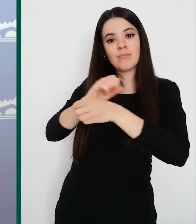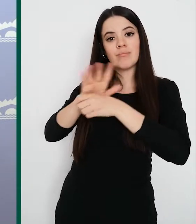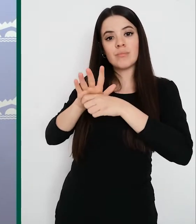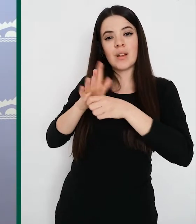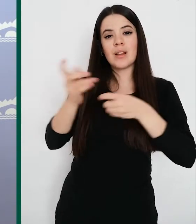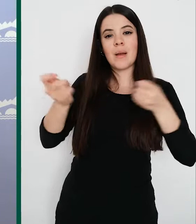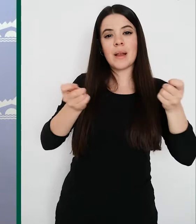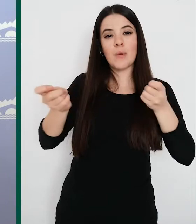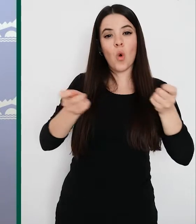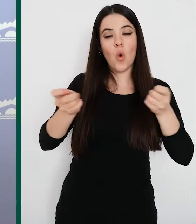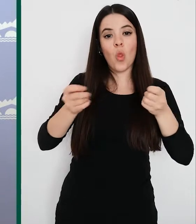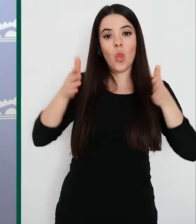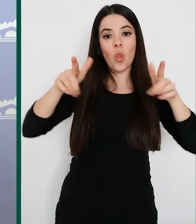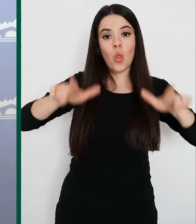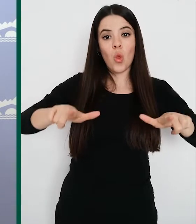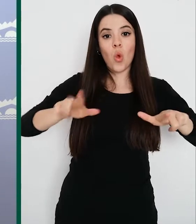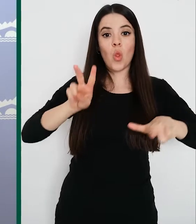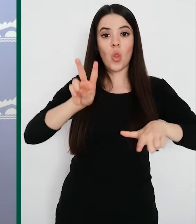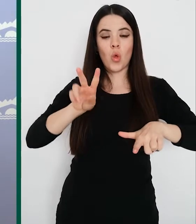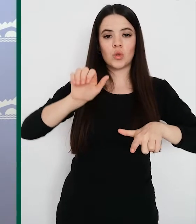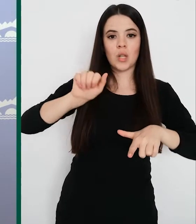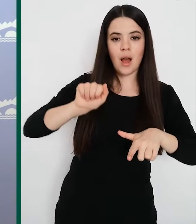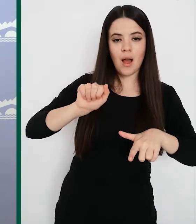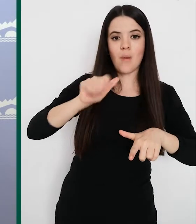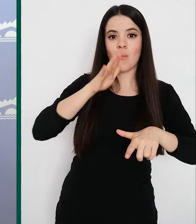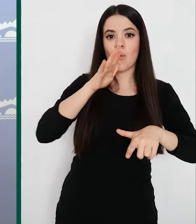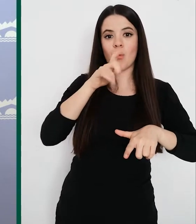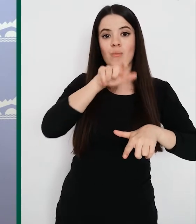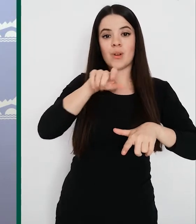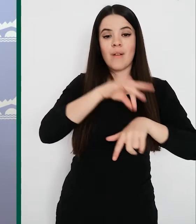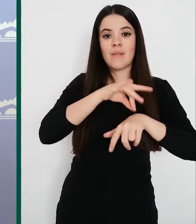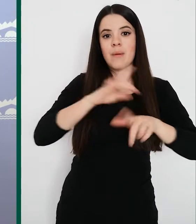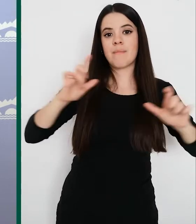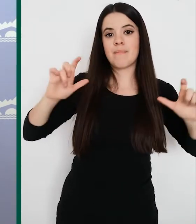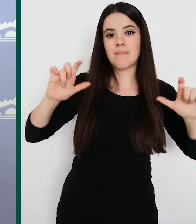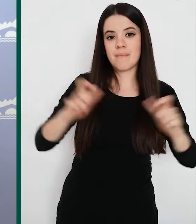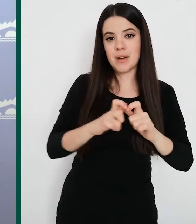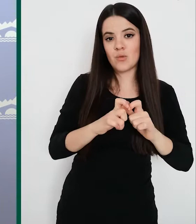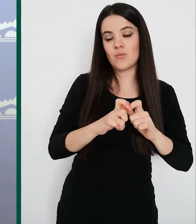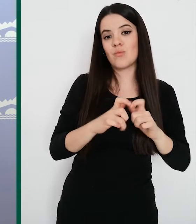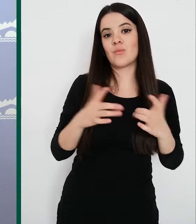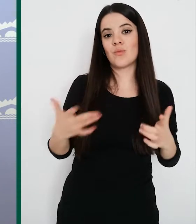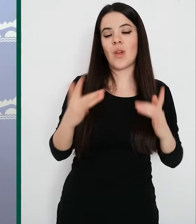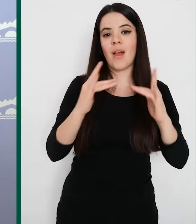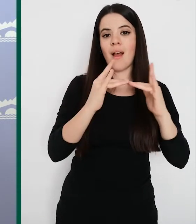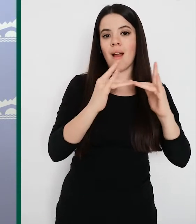debido, insisto, a ese descenso de la presión asistencial. El número de camas destinadas a COVID bajaría